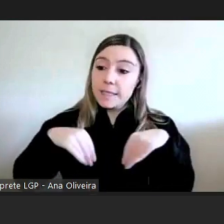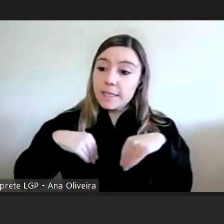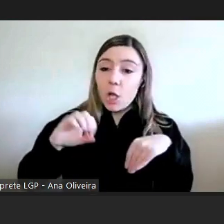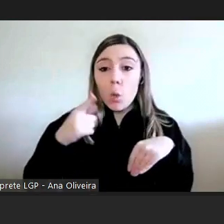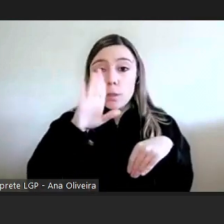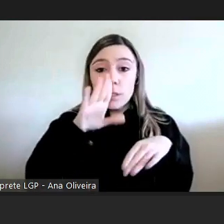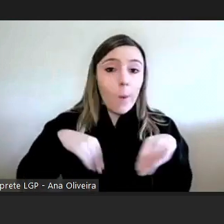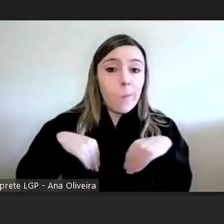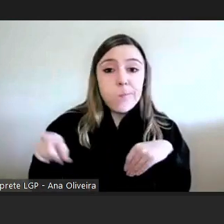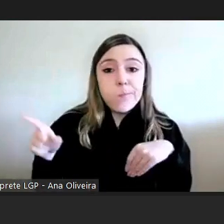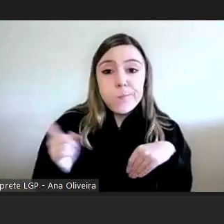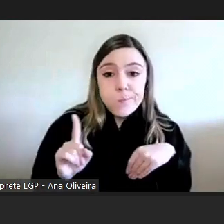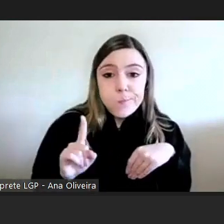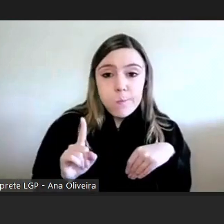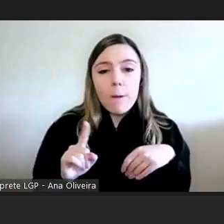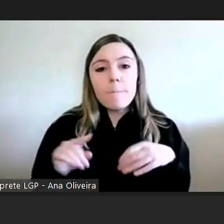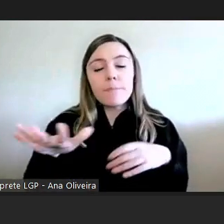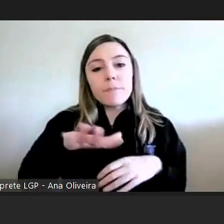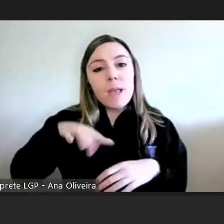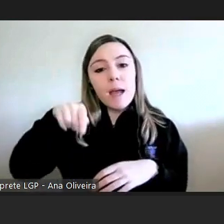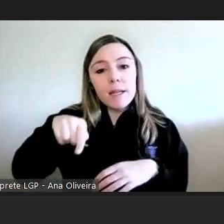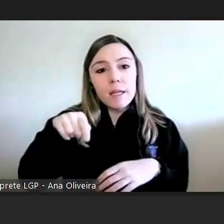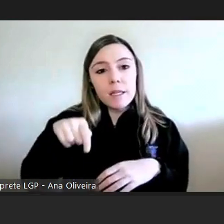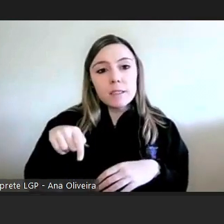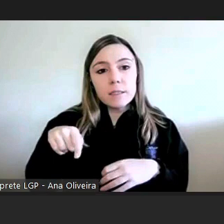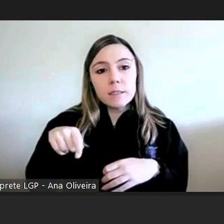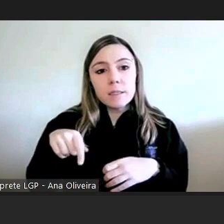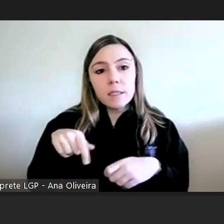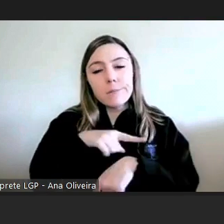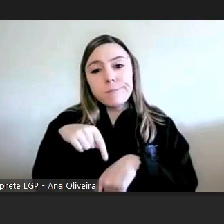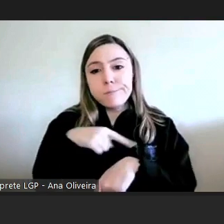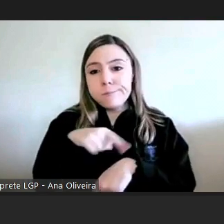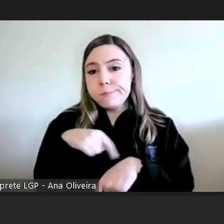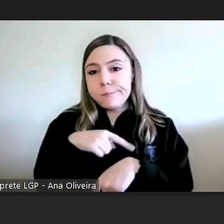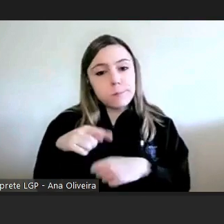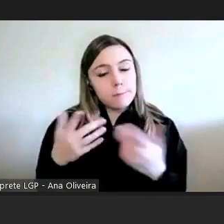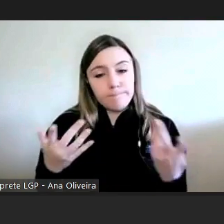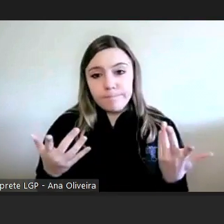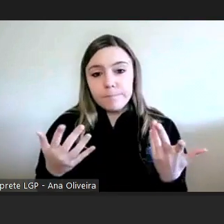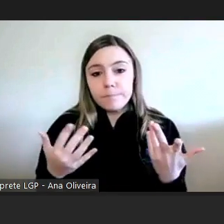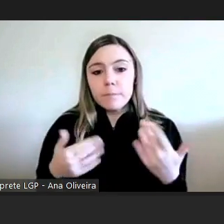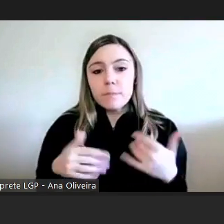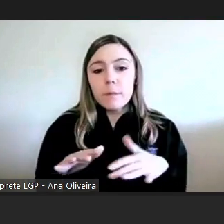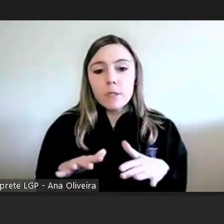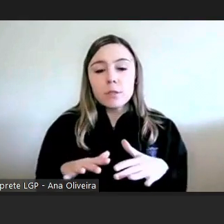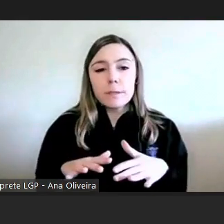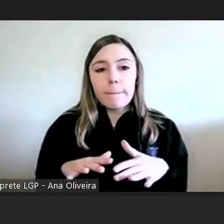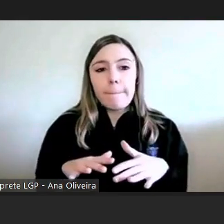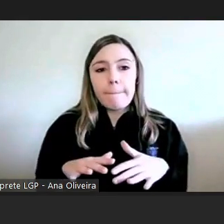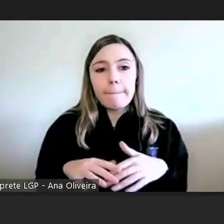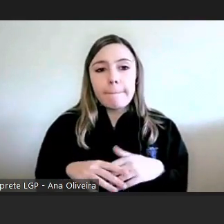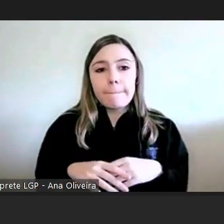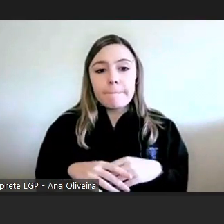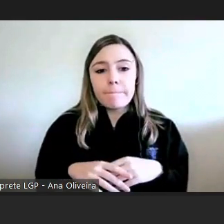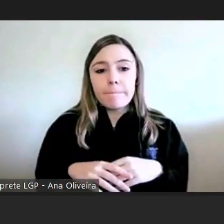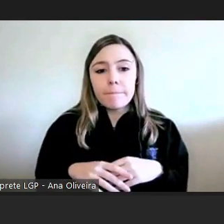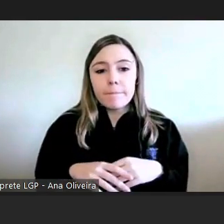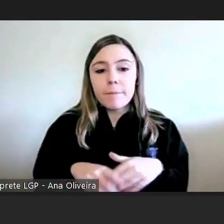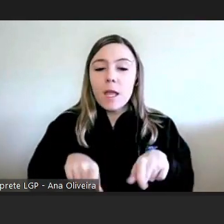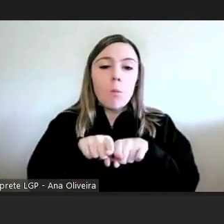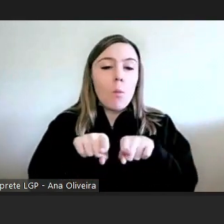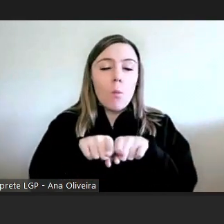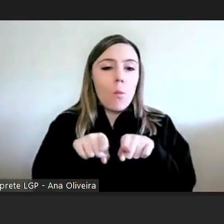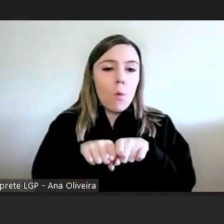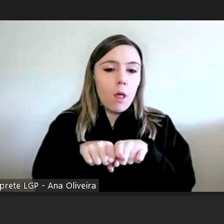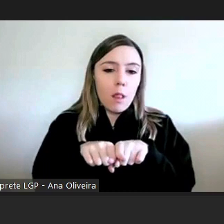e portanto nessa área a morosidade é incontornável mas não é não é igual em